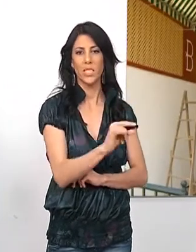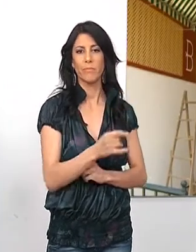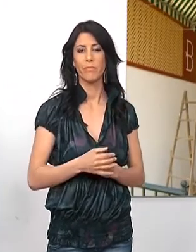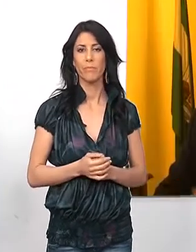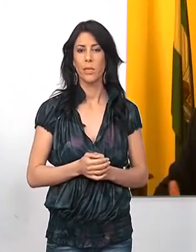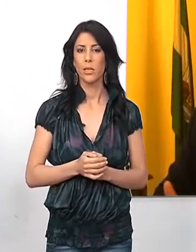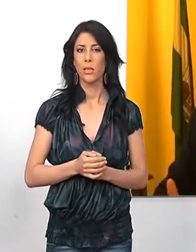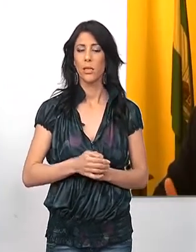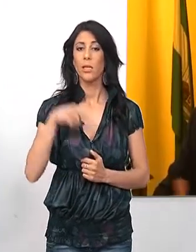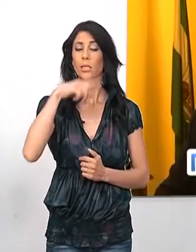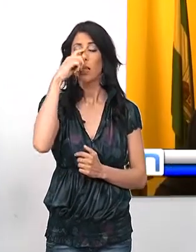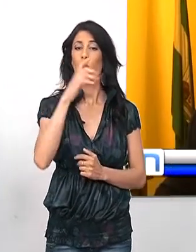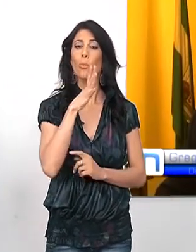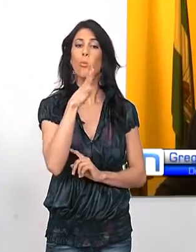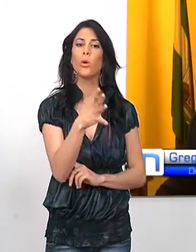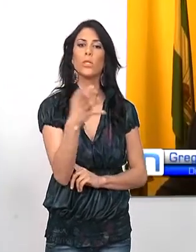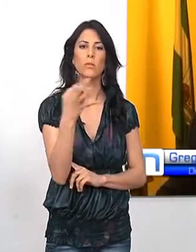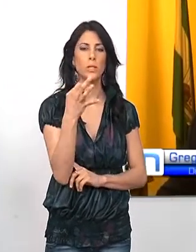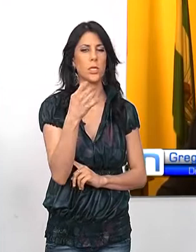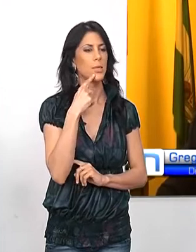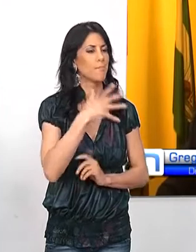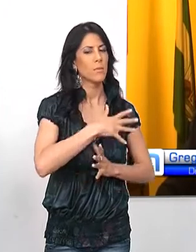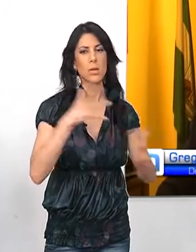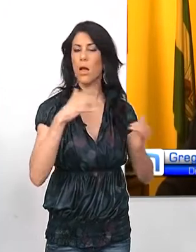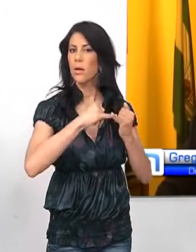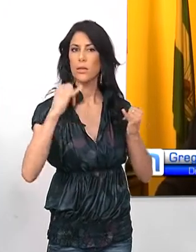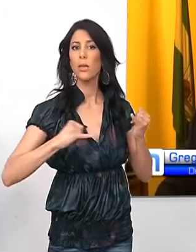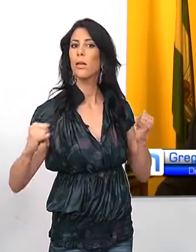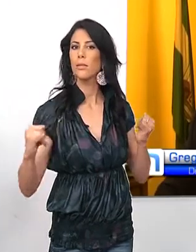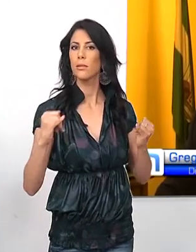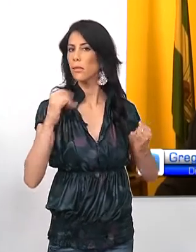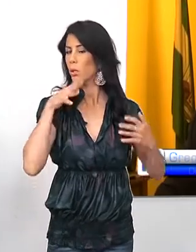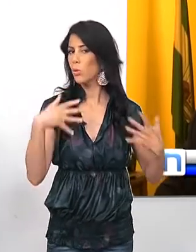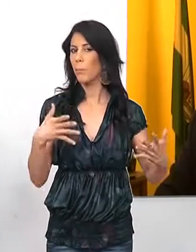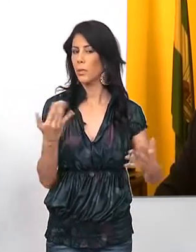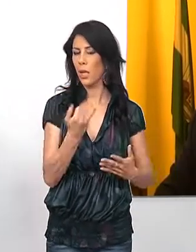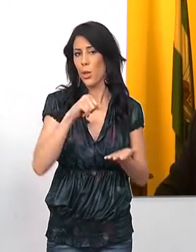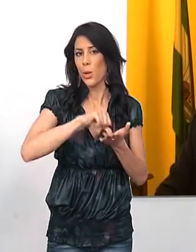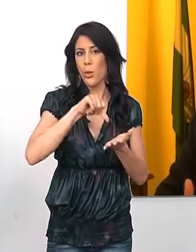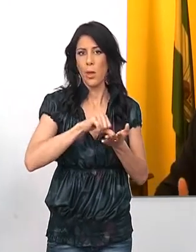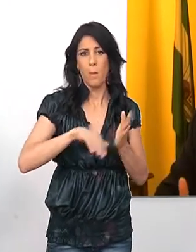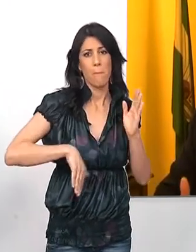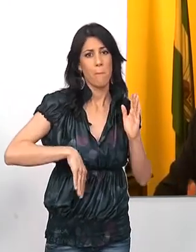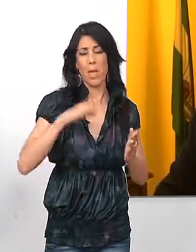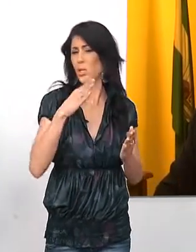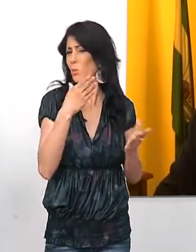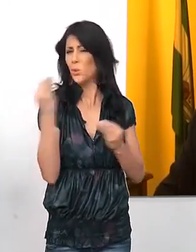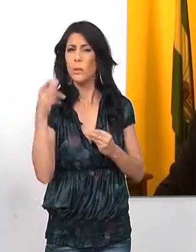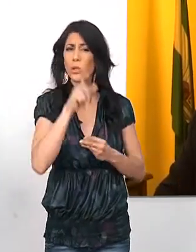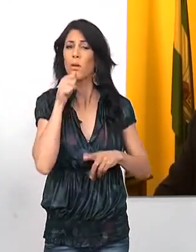Y este año, con motivo de la gran inmensa crisis que tenemos en nuestra ciudad con más de 86.000 parados, pues hemos visto